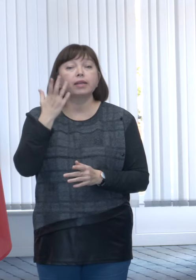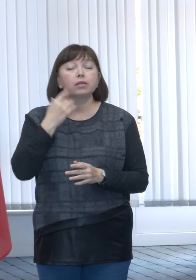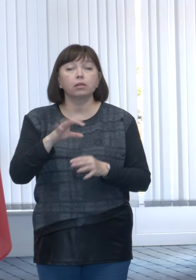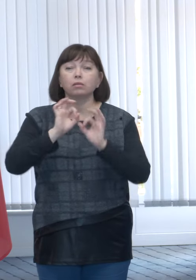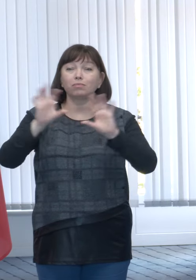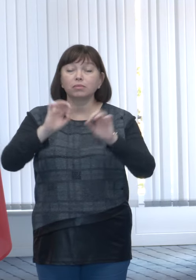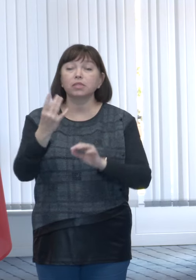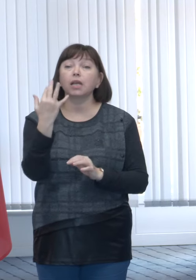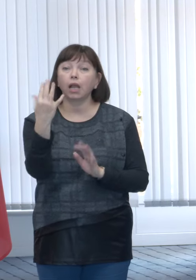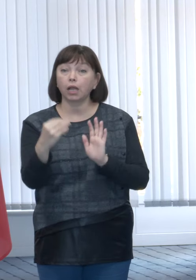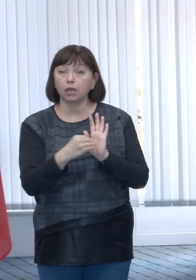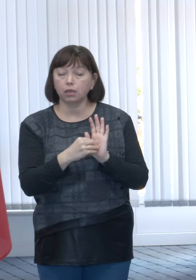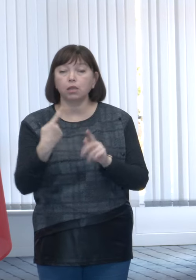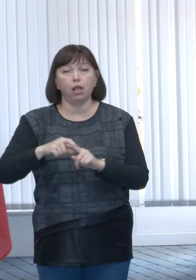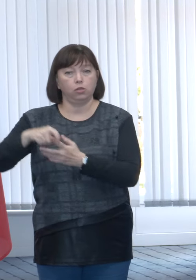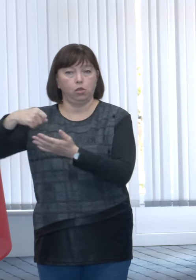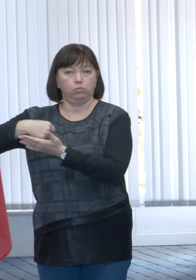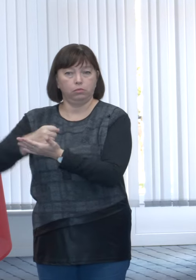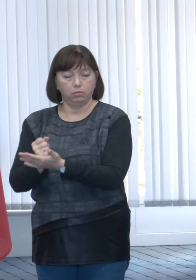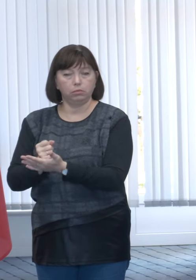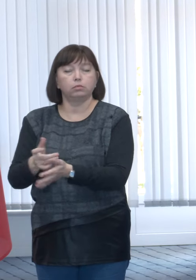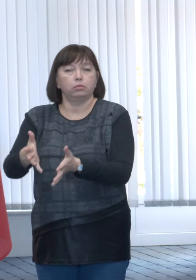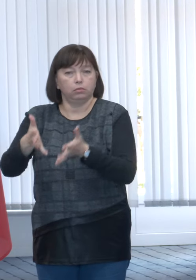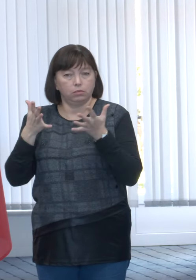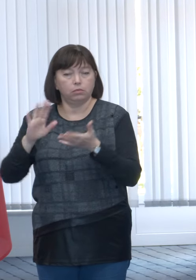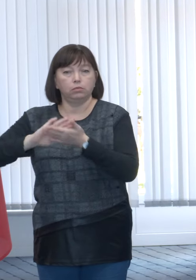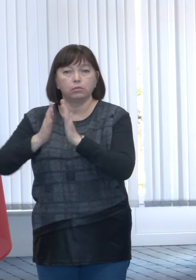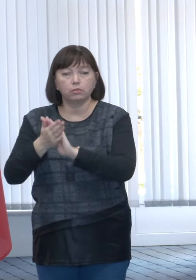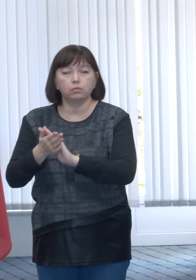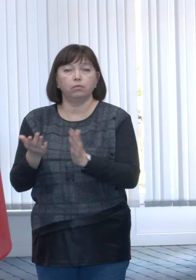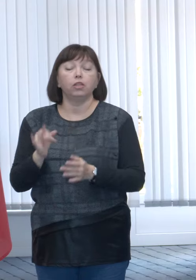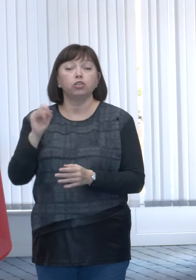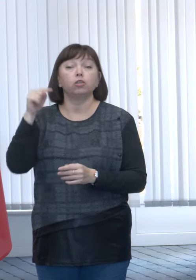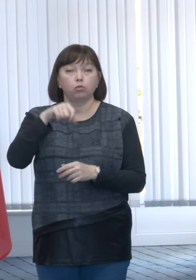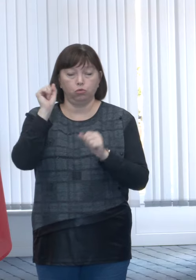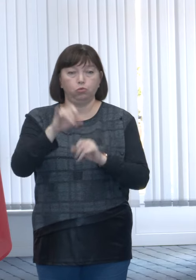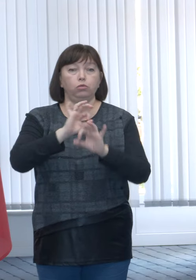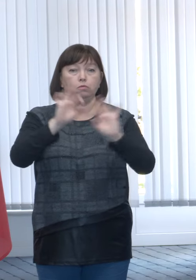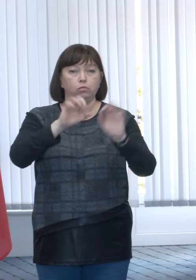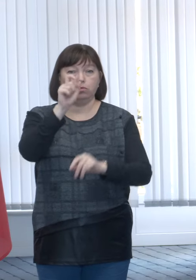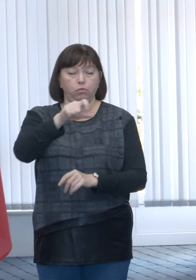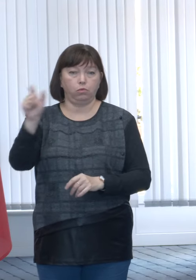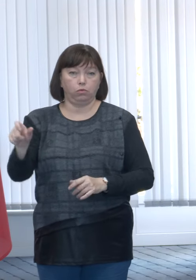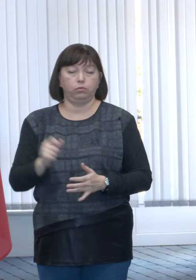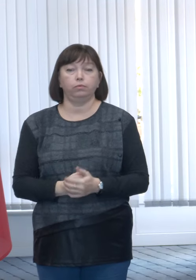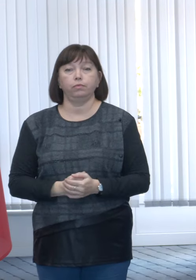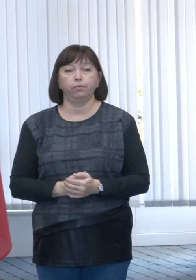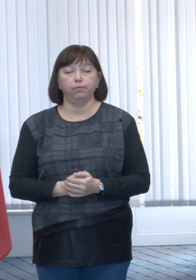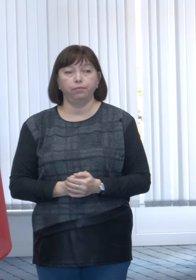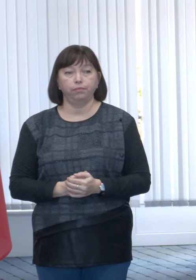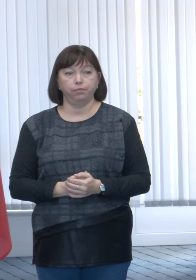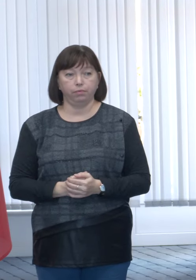comunicăm o cifră ea este probată, ea este clarificată și atunci putem să o comunicăm cetățenii.